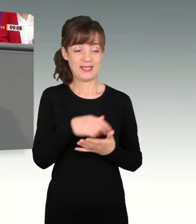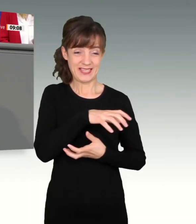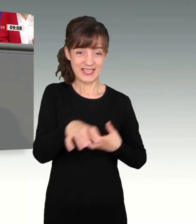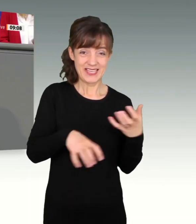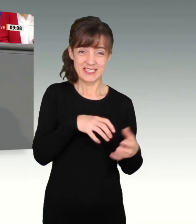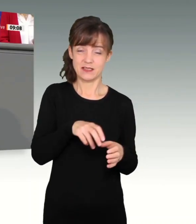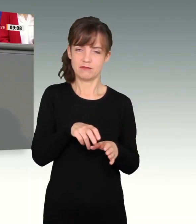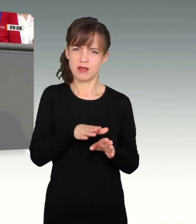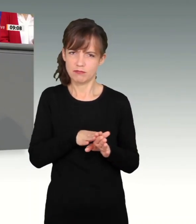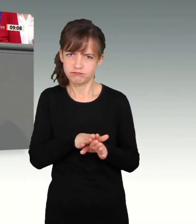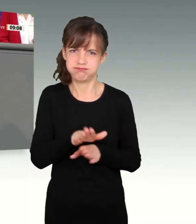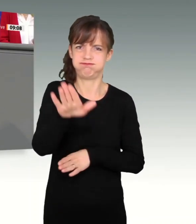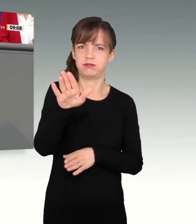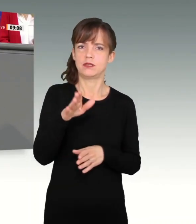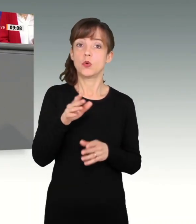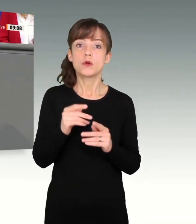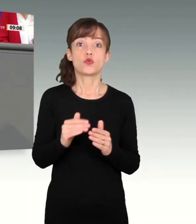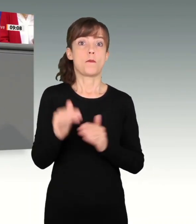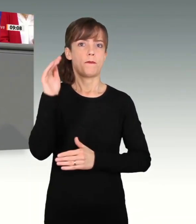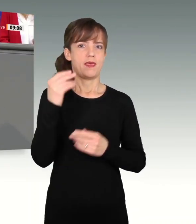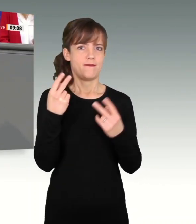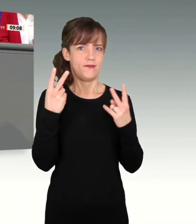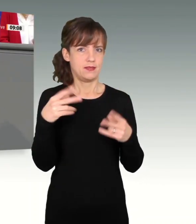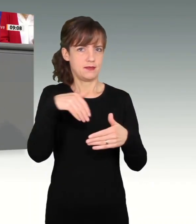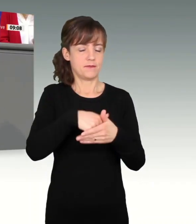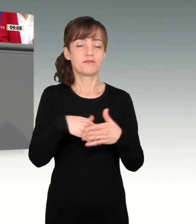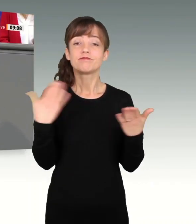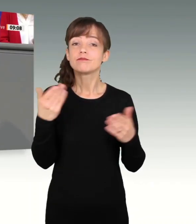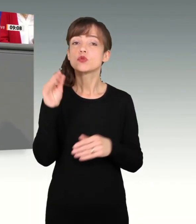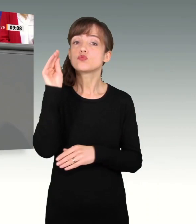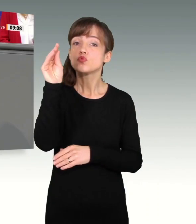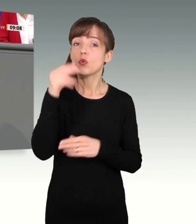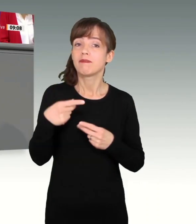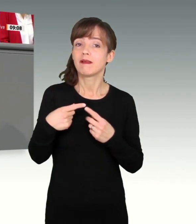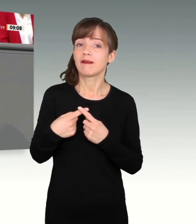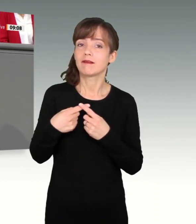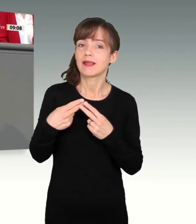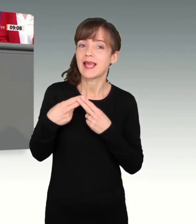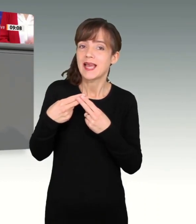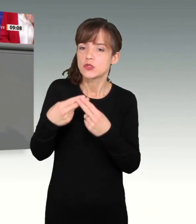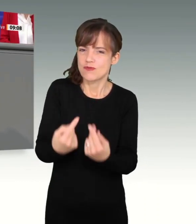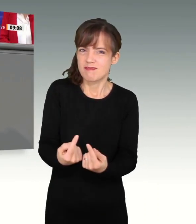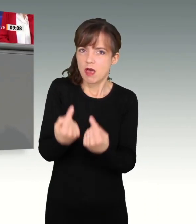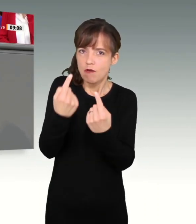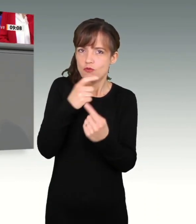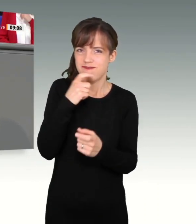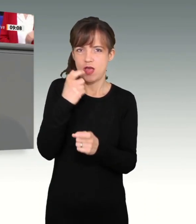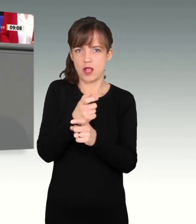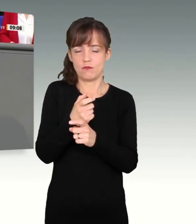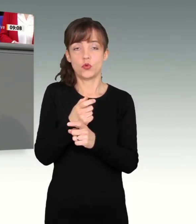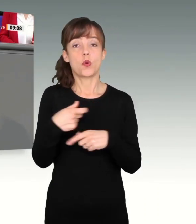Erfolg und um viel mehr. Es geht um die Verantwortung für die zukünftigen Generationen. Das hat auch das